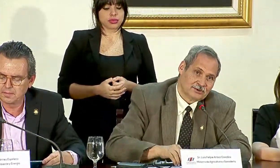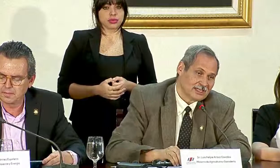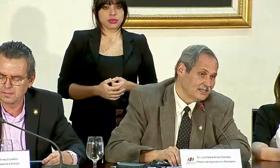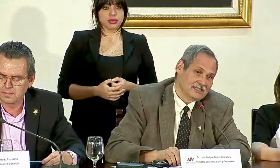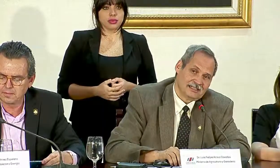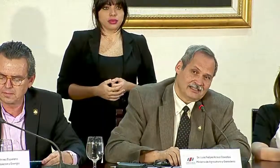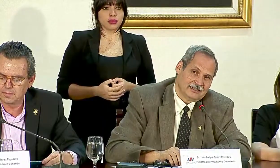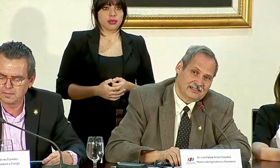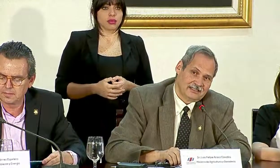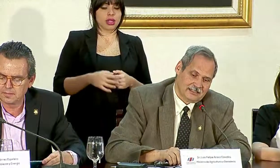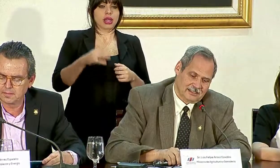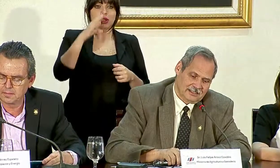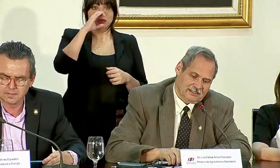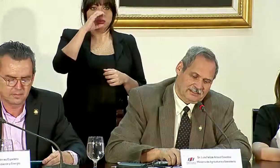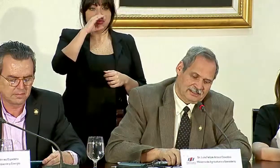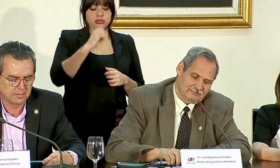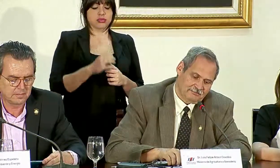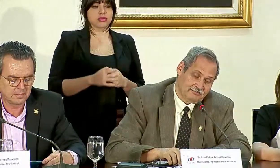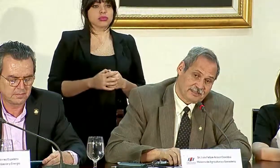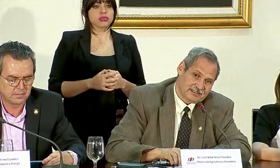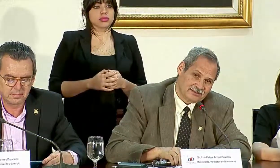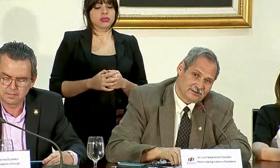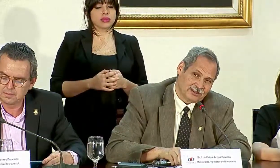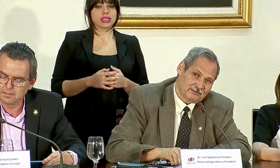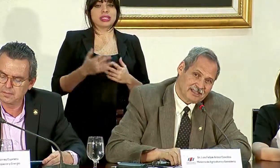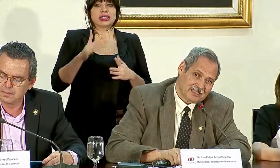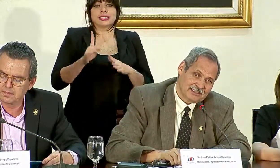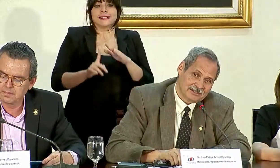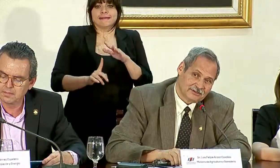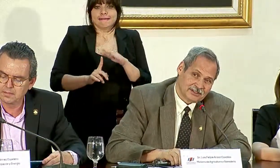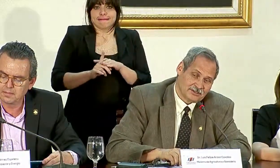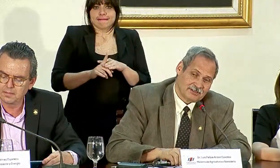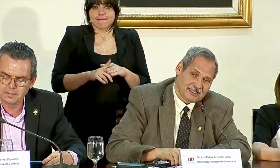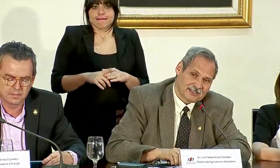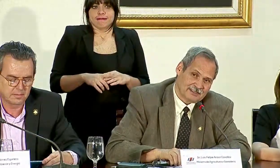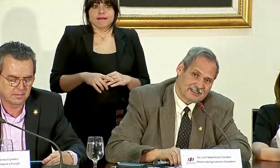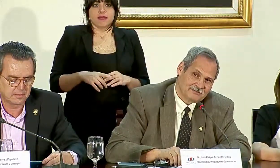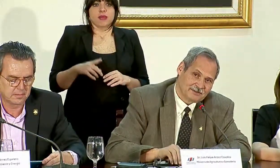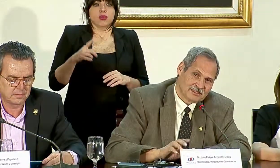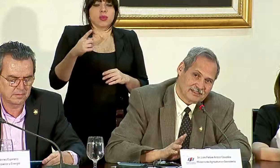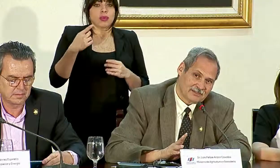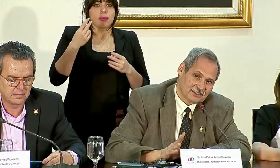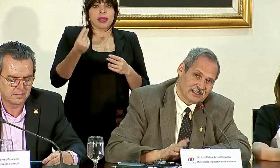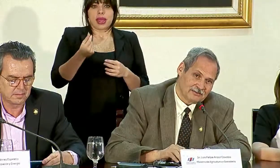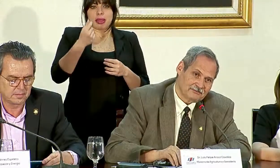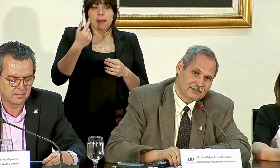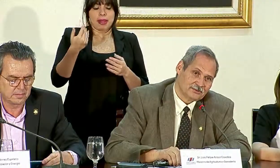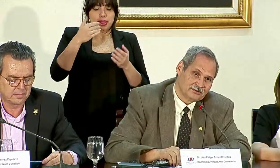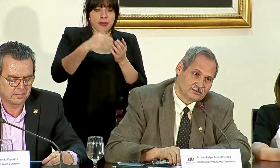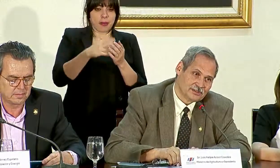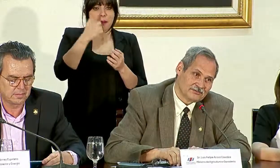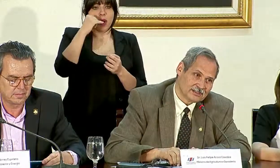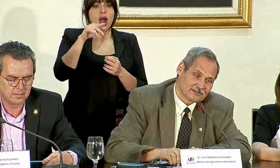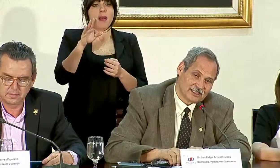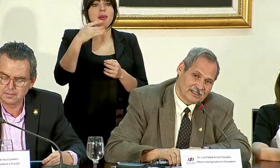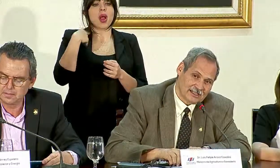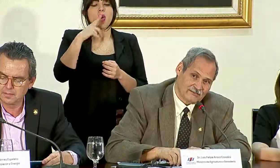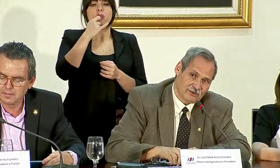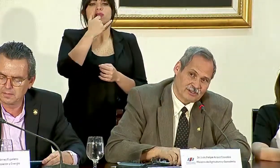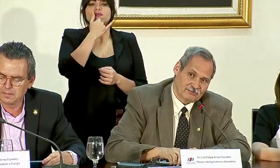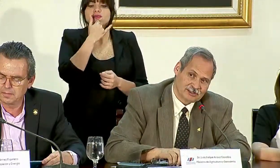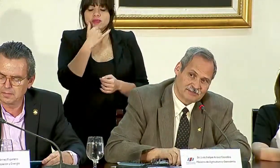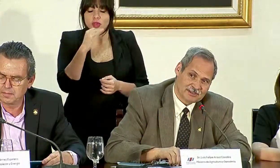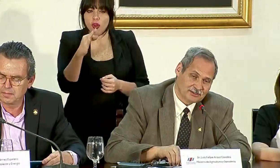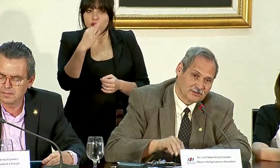porcicultura, se presentó una medida que se corrigió inmediatamente porque había habido un defecto en